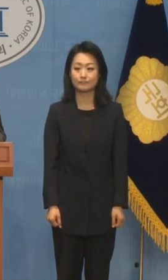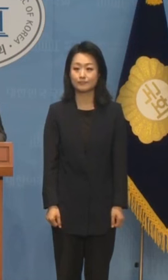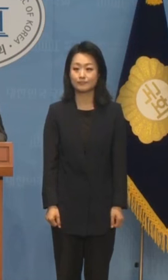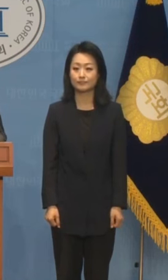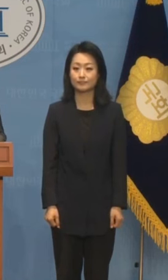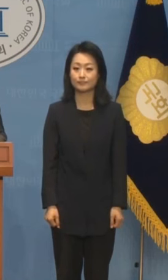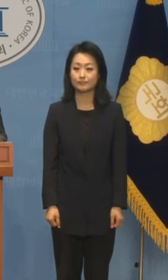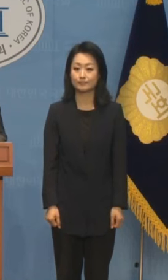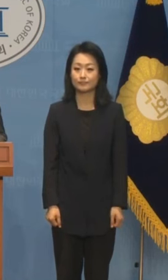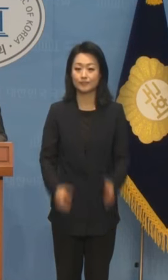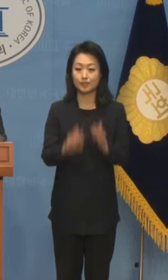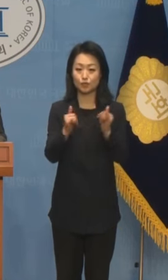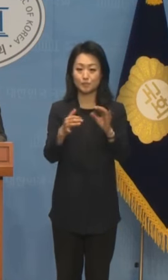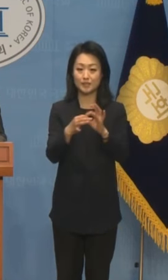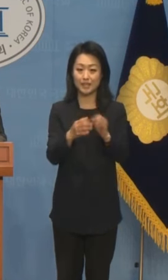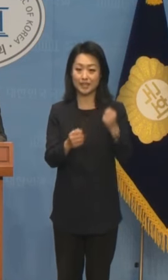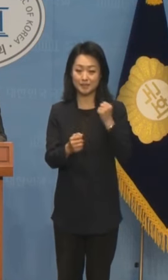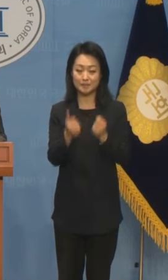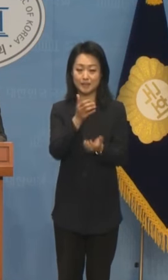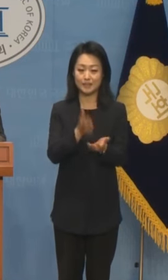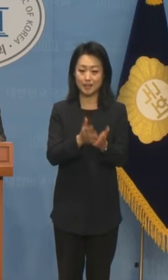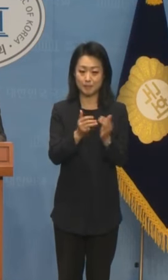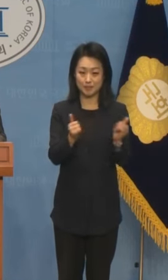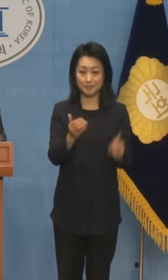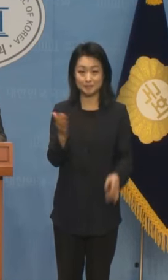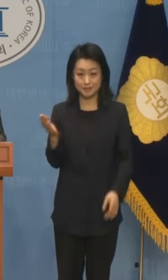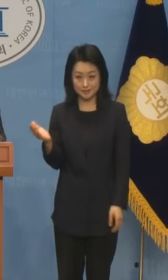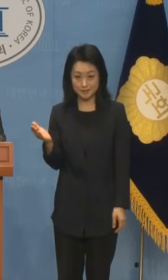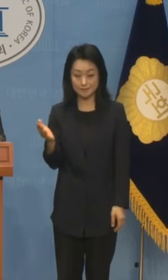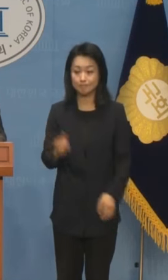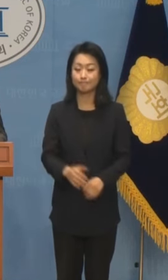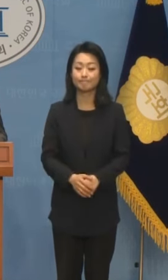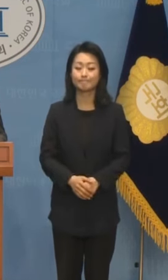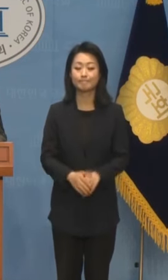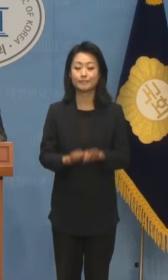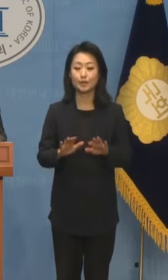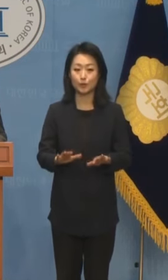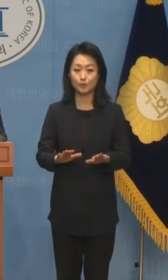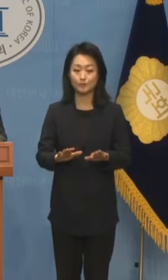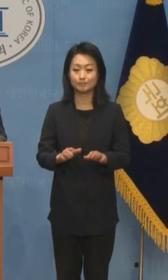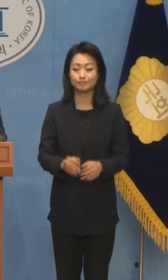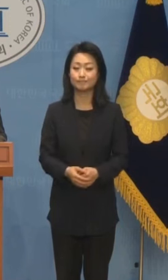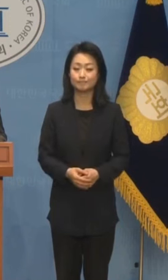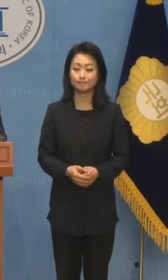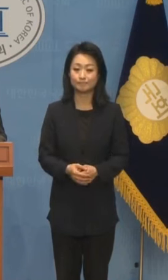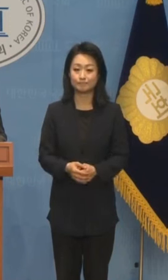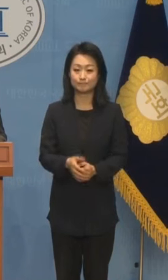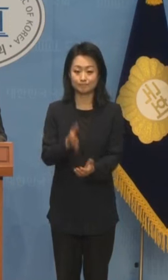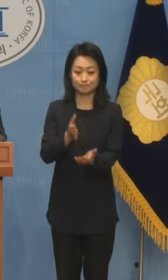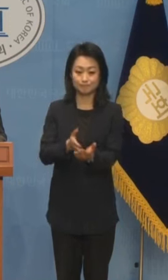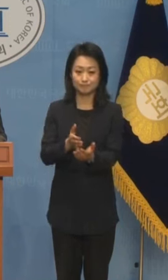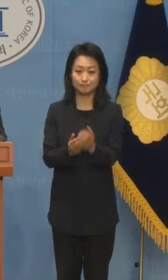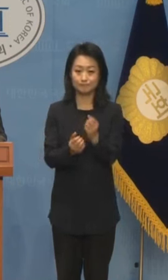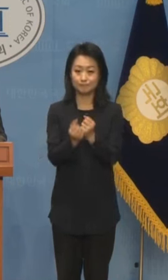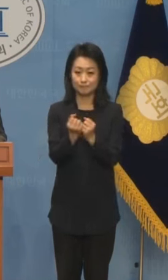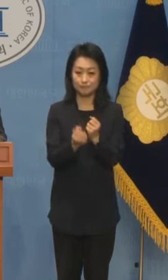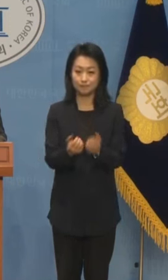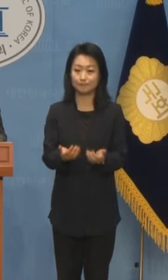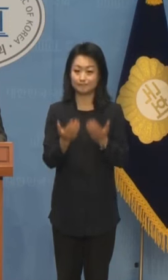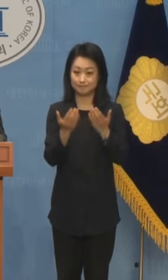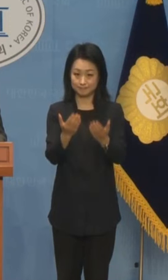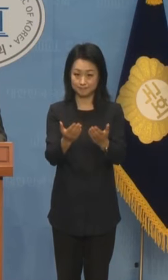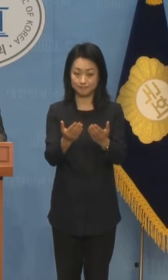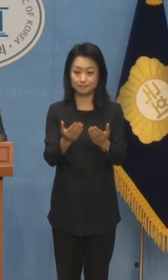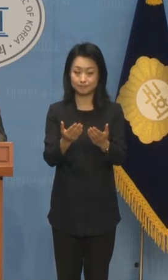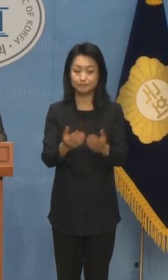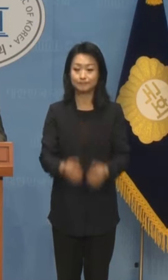국민의힘 원내수석대변인 장동혁입니다. 오늘 준비한 논평 투계를 계속해서